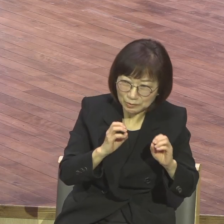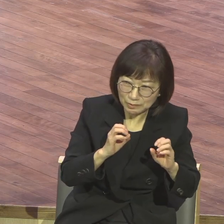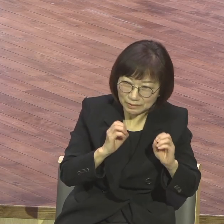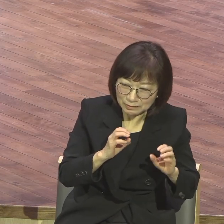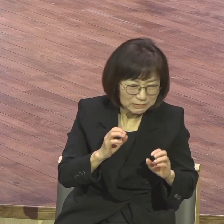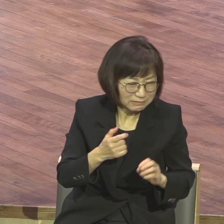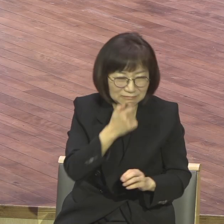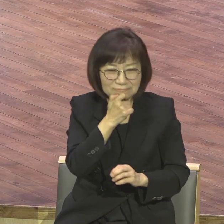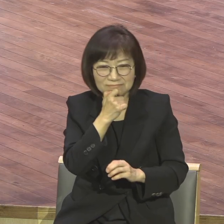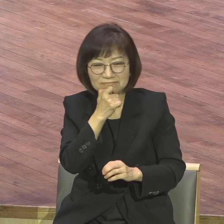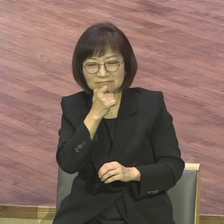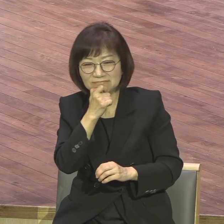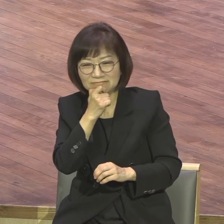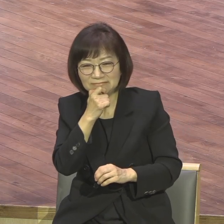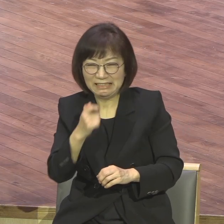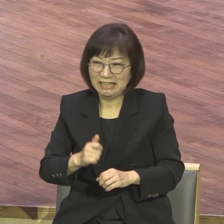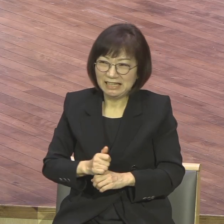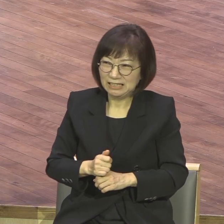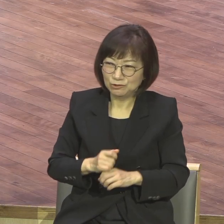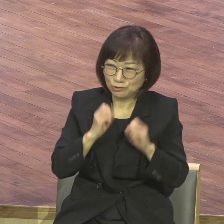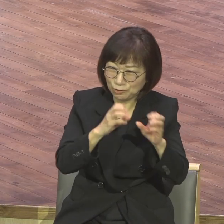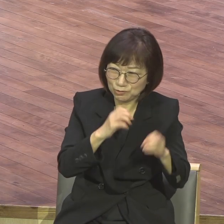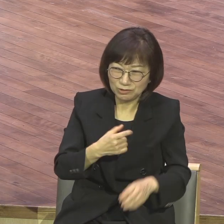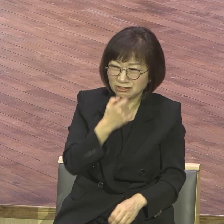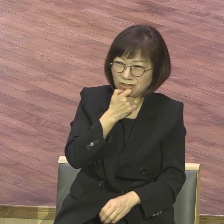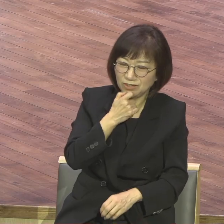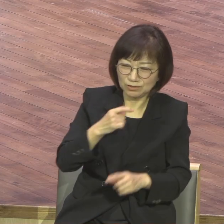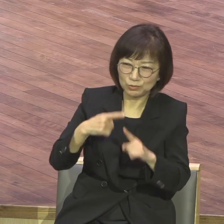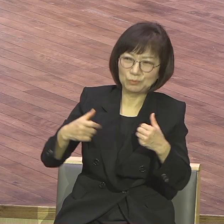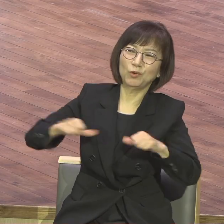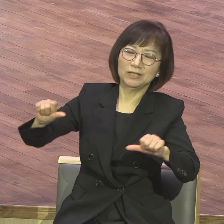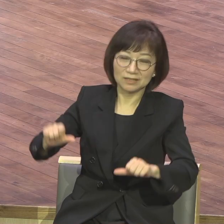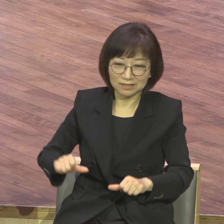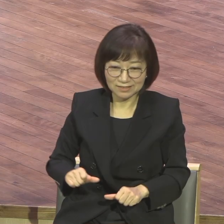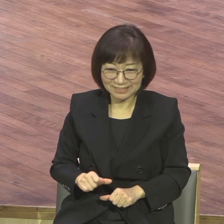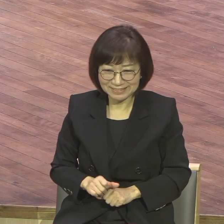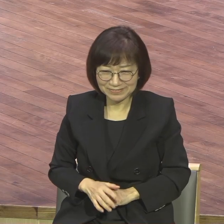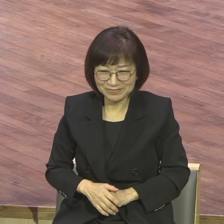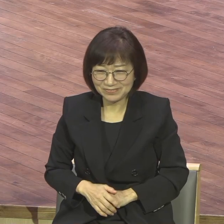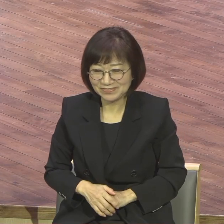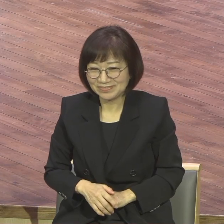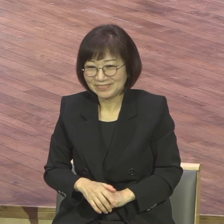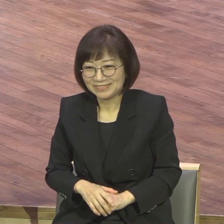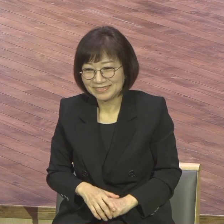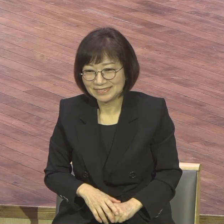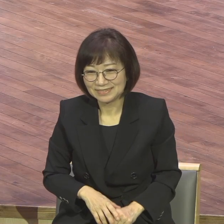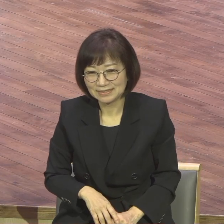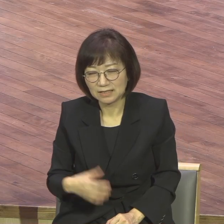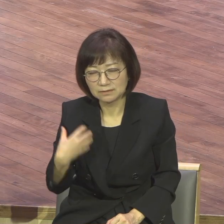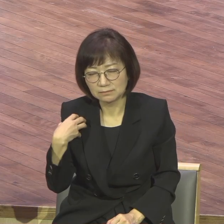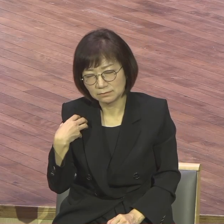느껴지고 심지어 전도하라고 해서 교회 안 나가버려요 그냥 하지도 않은 사람이 말만 들어도